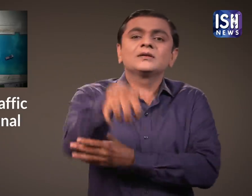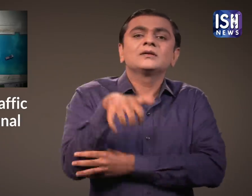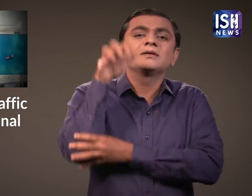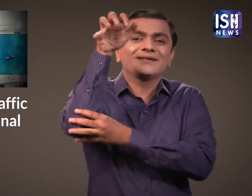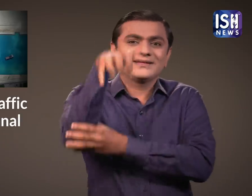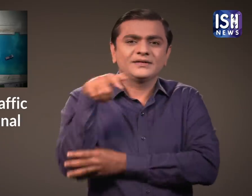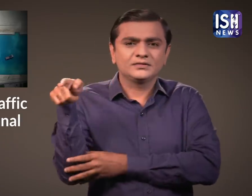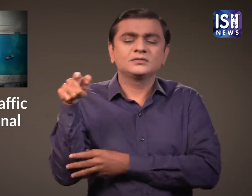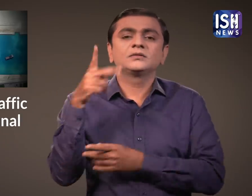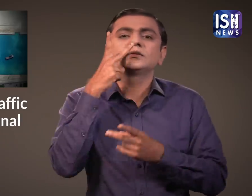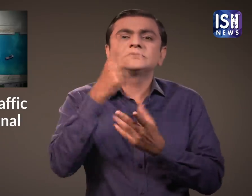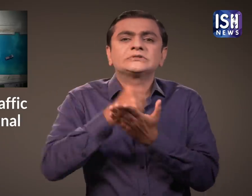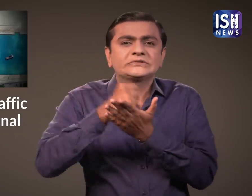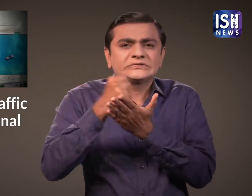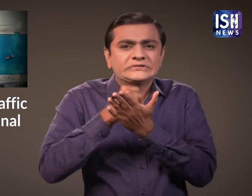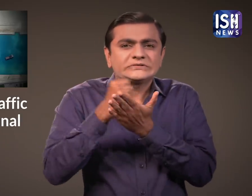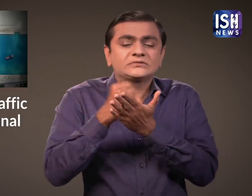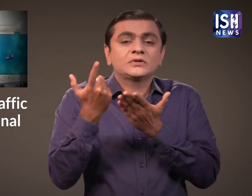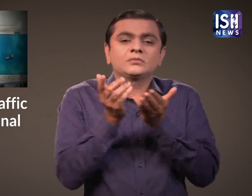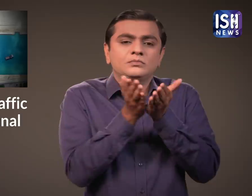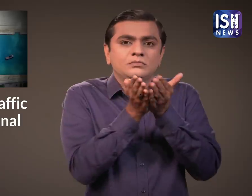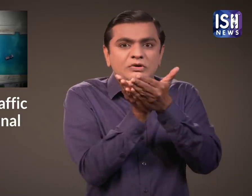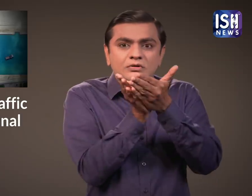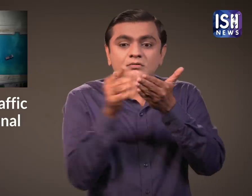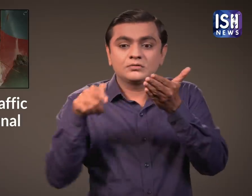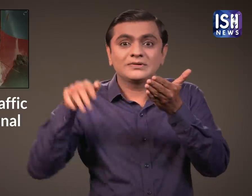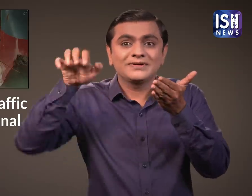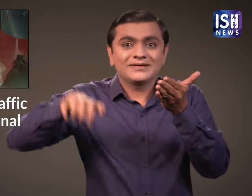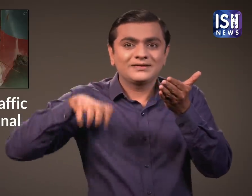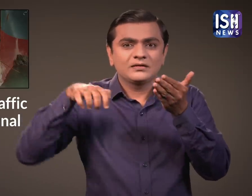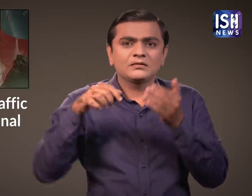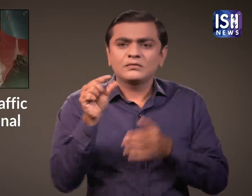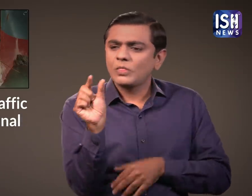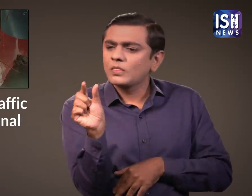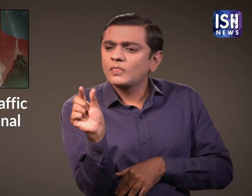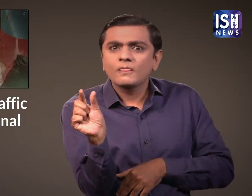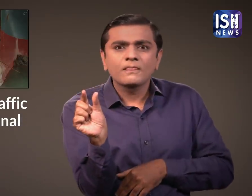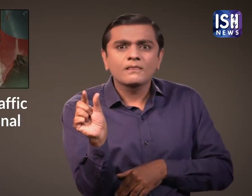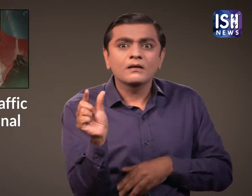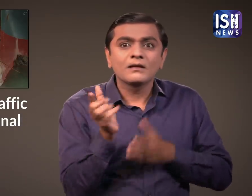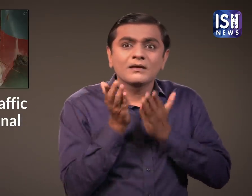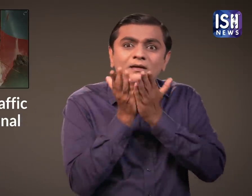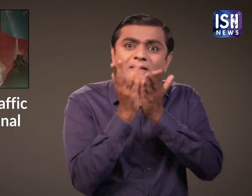छोटी सी खुदाई करने वाली मशीन को इस विशाल जहाज को निकालने की कोशिश करते देखा गया था,